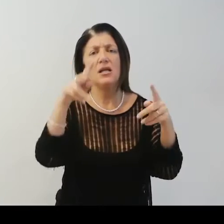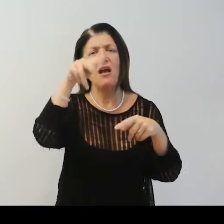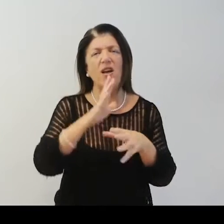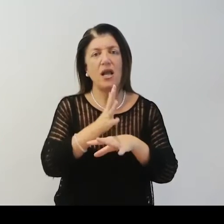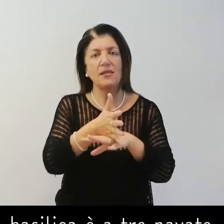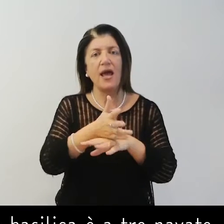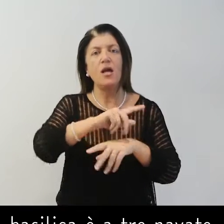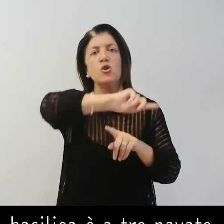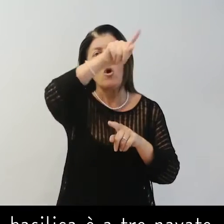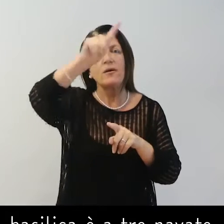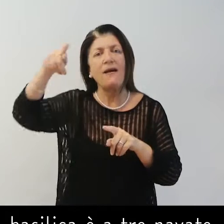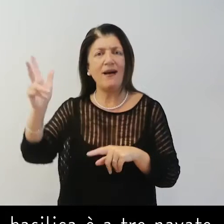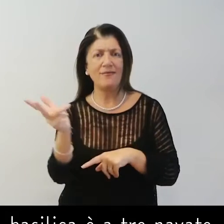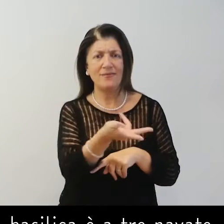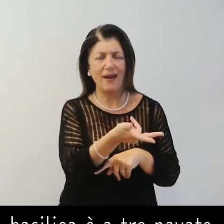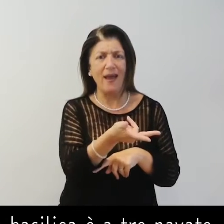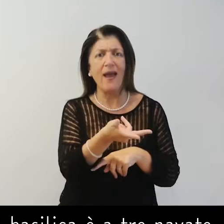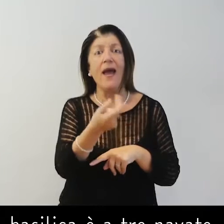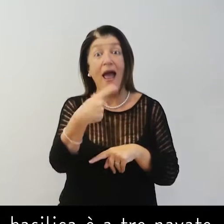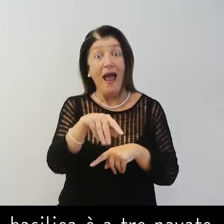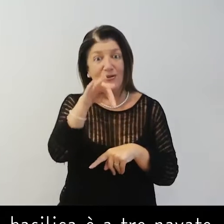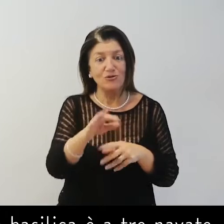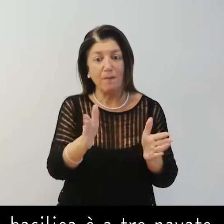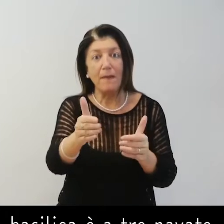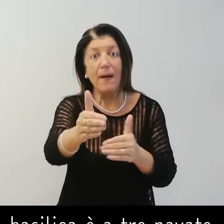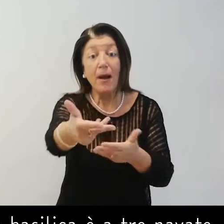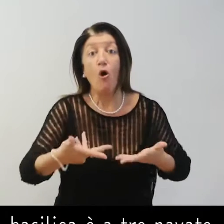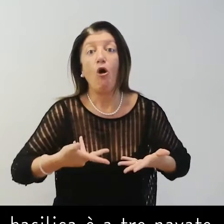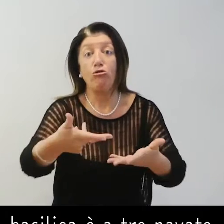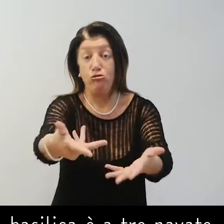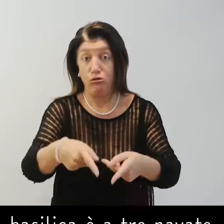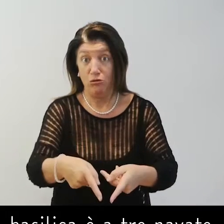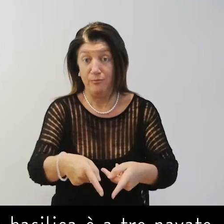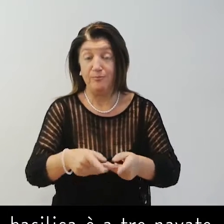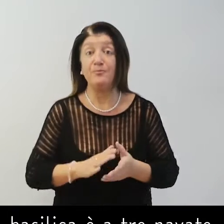La basilica è a tre navate, articolate in otto campate.